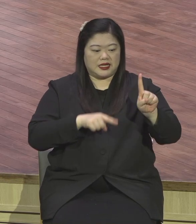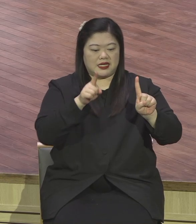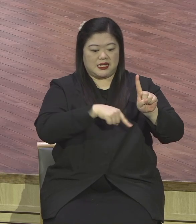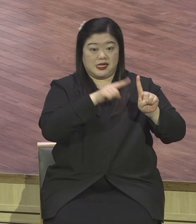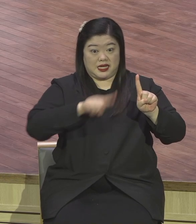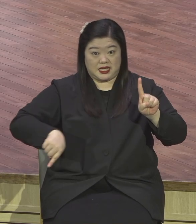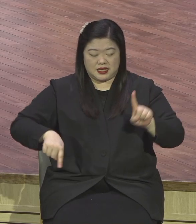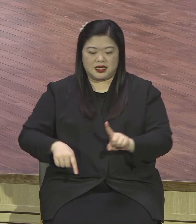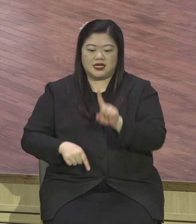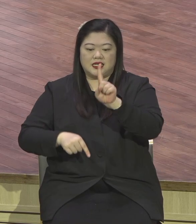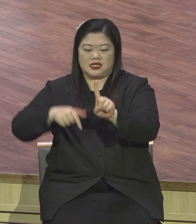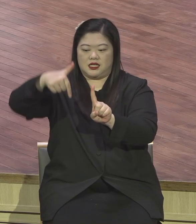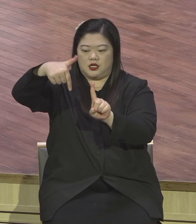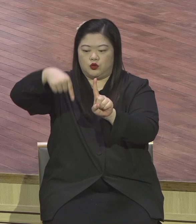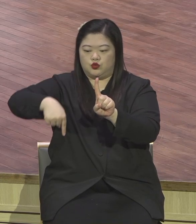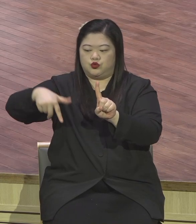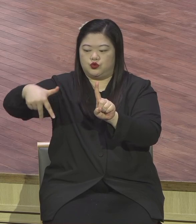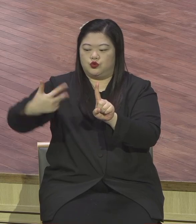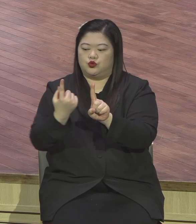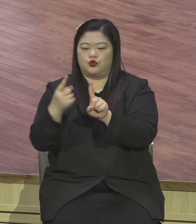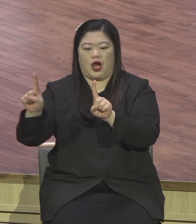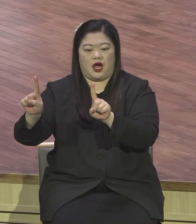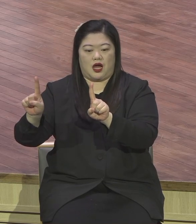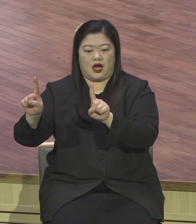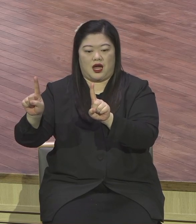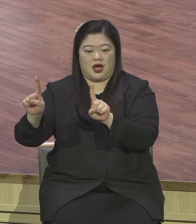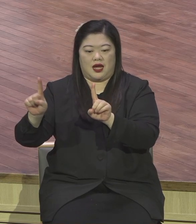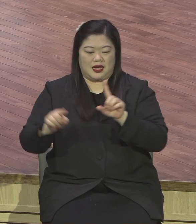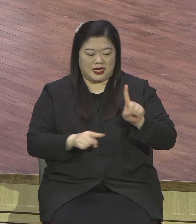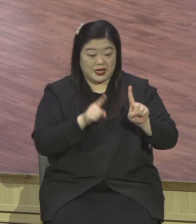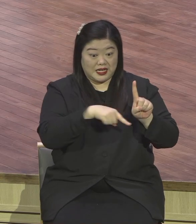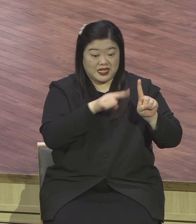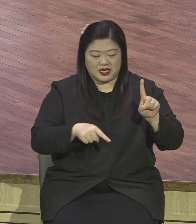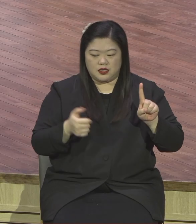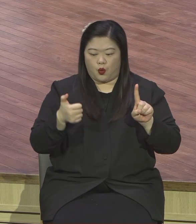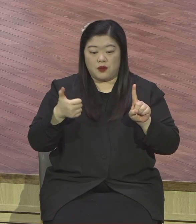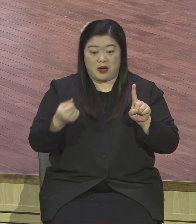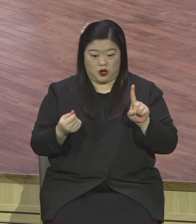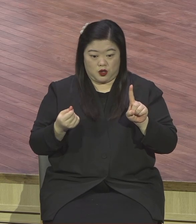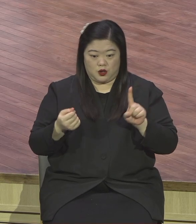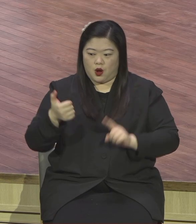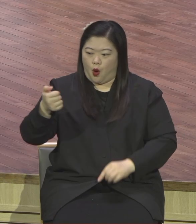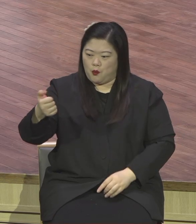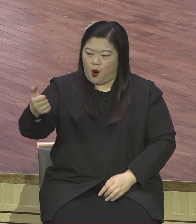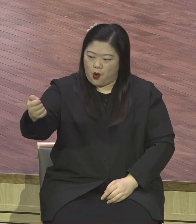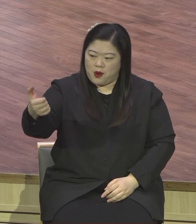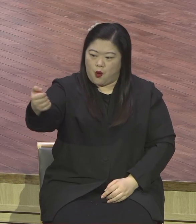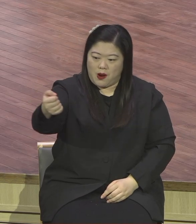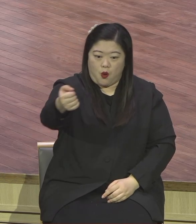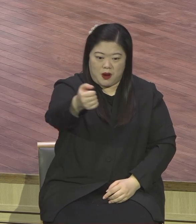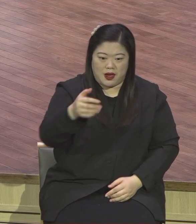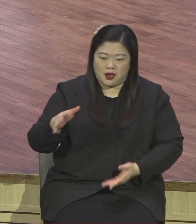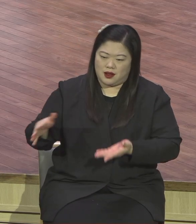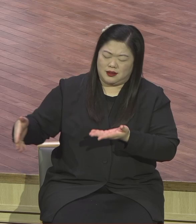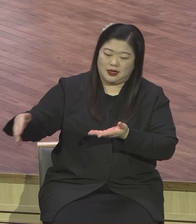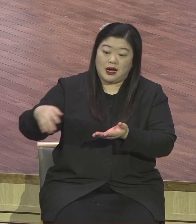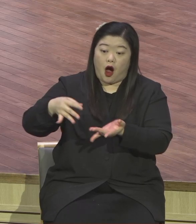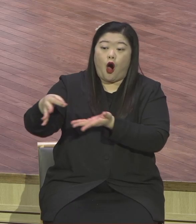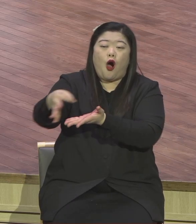1구자 1구자가 얼마냐 50만원입니다. 1구자를 펼쳐서 전 성도들이 참여할 수 있다. 이 프로젝트를 진행하겠다고 제게